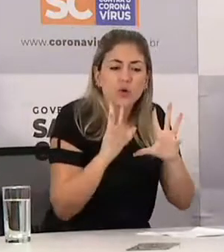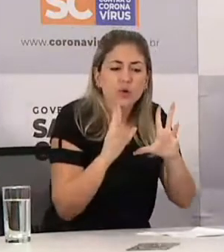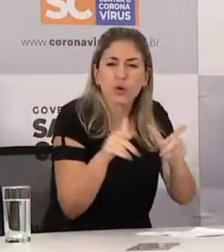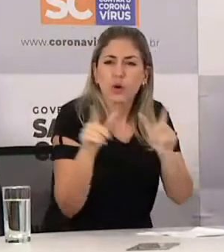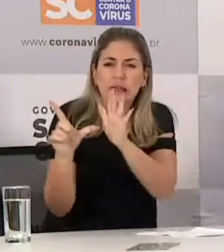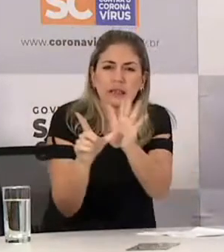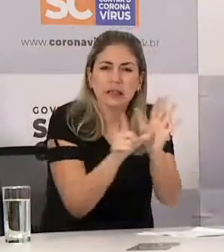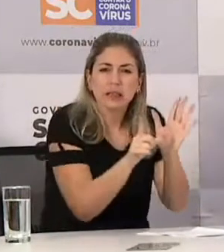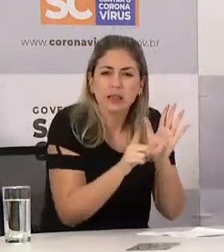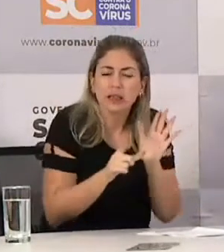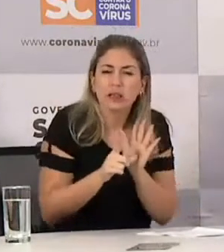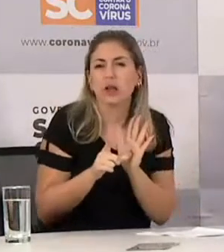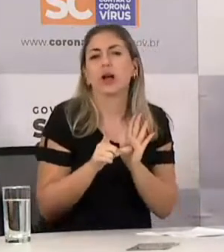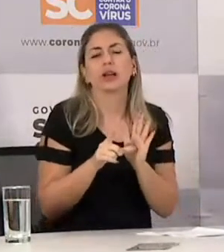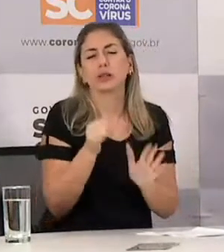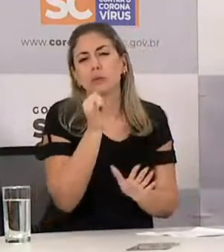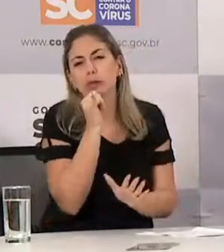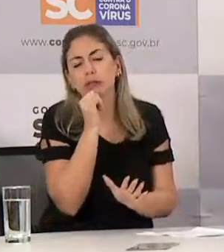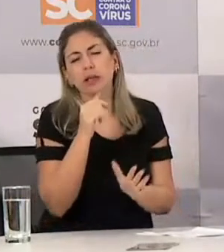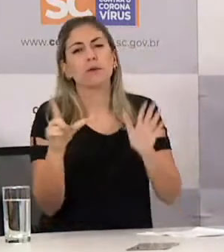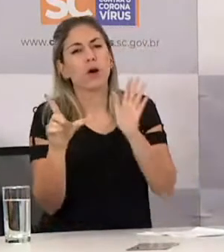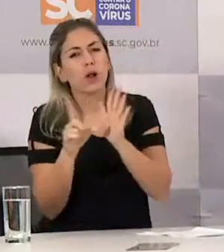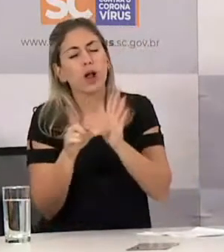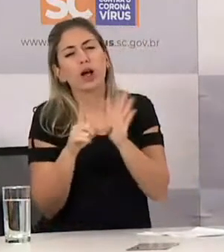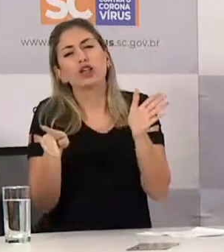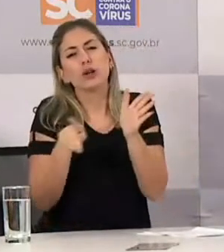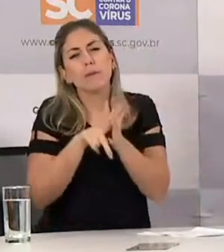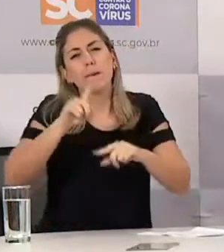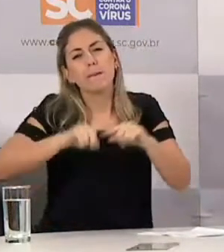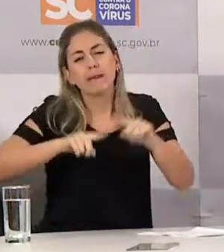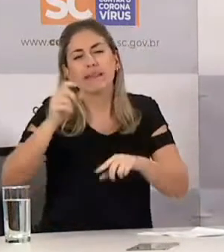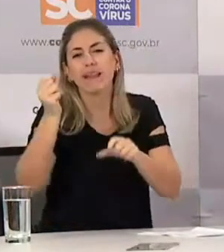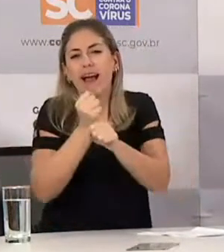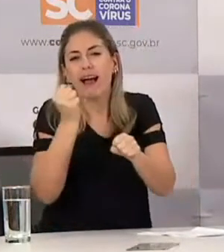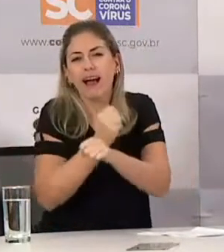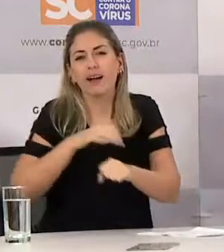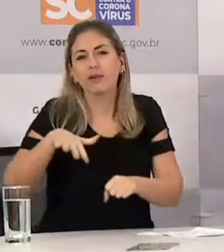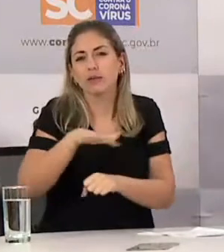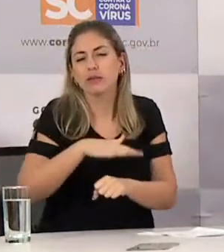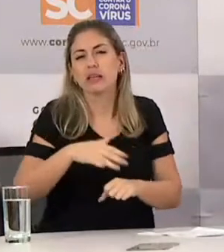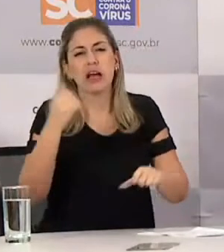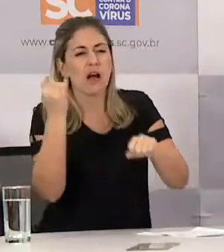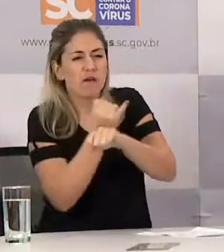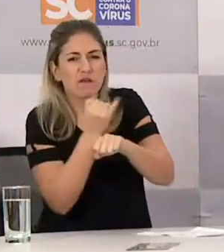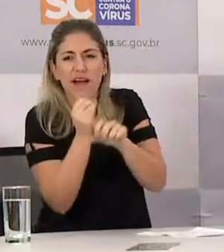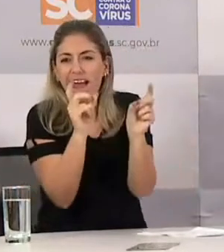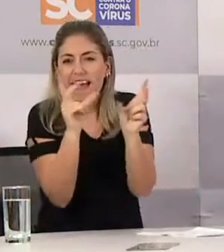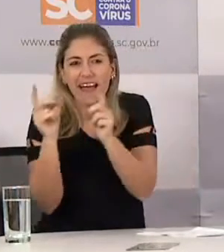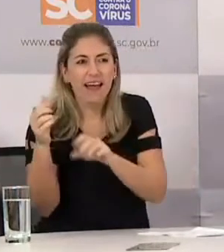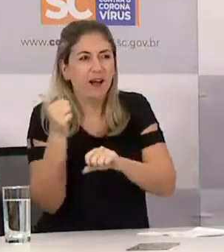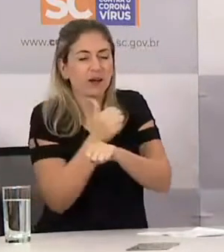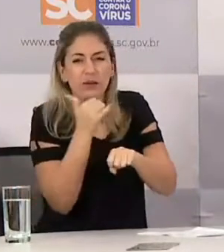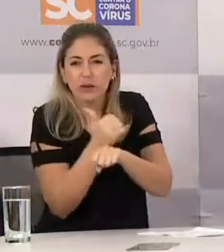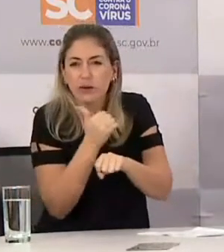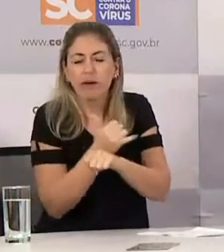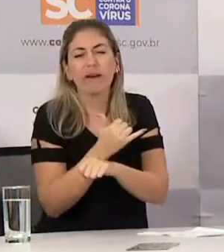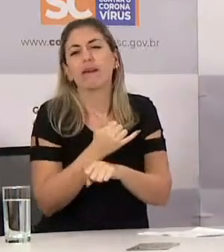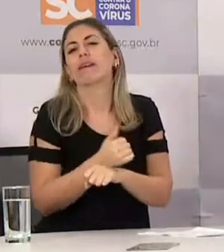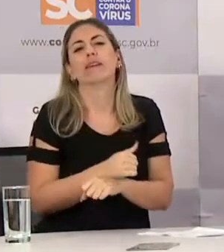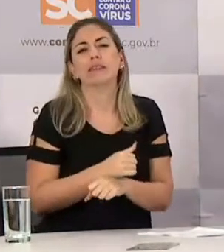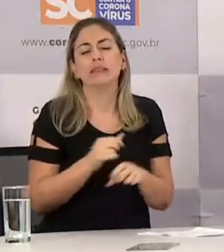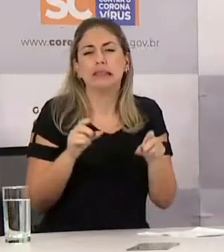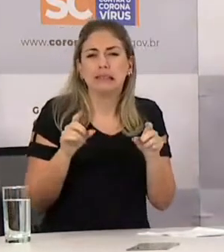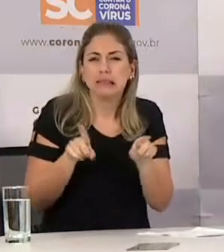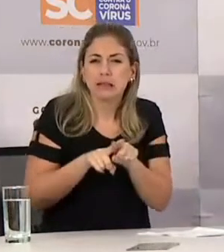funcionar os estabelecimentos comerciais de materiais de construção, as ferragens, aqueles que vendem